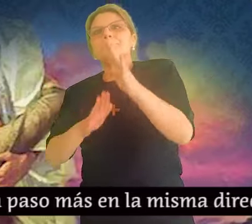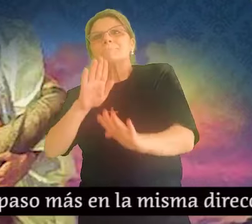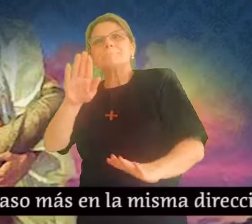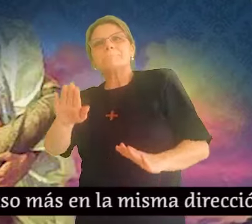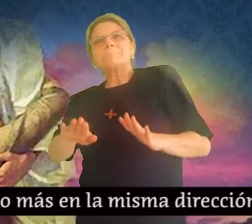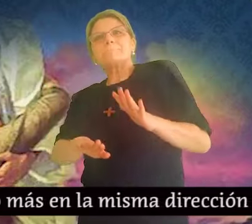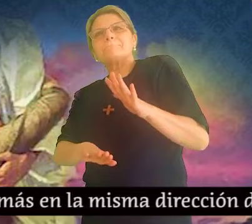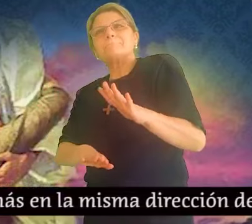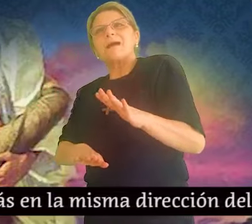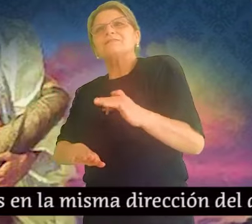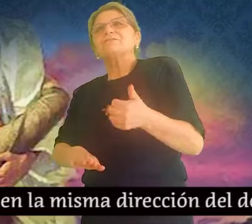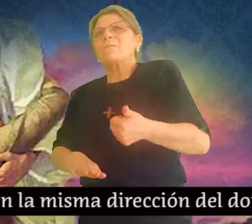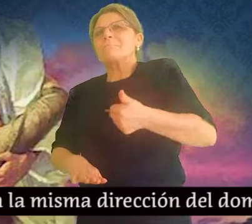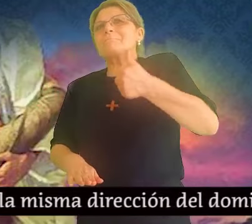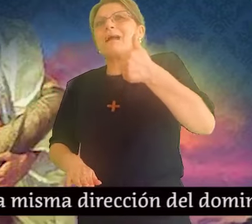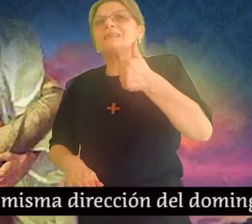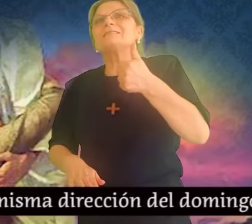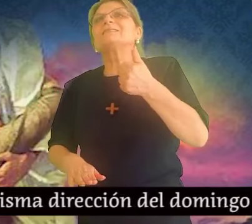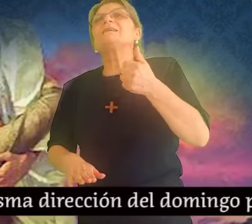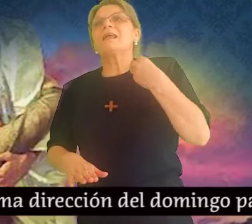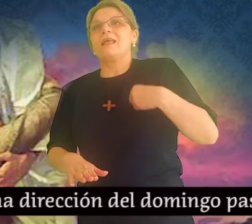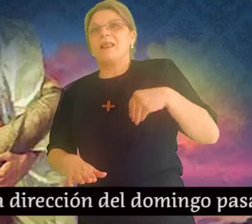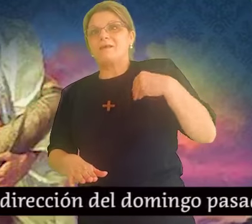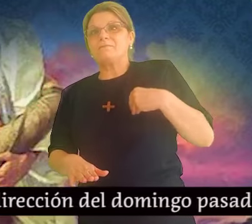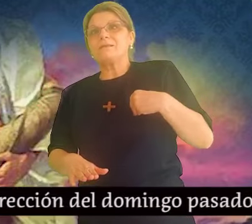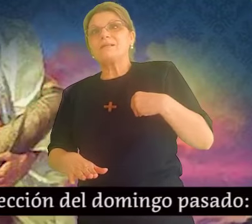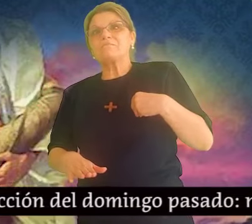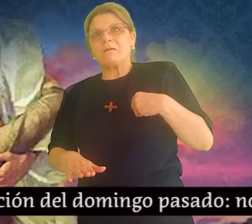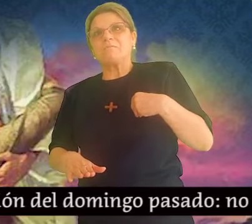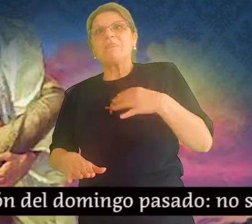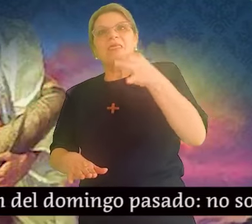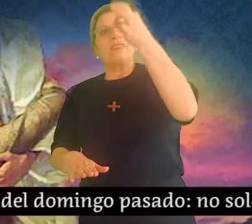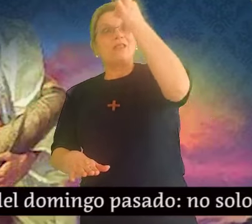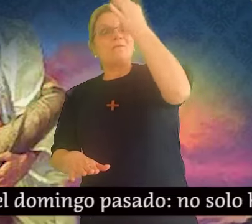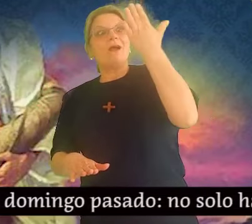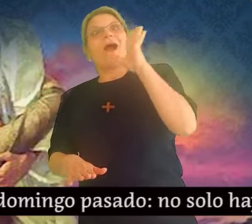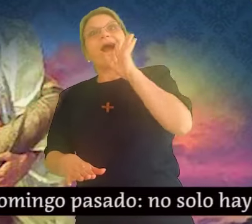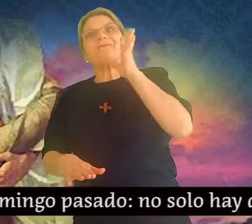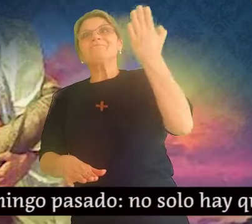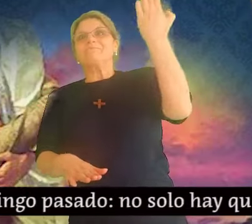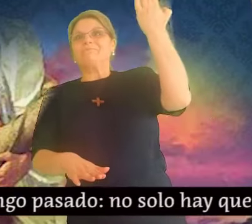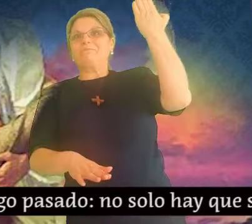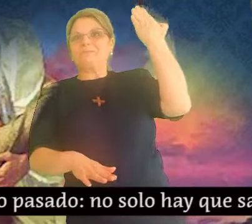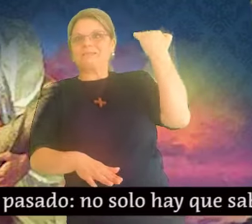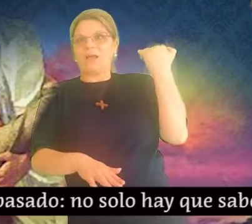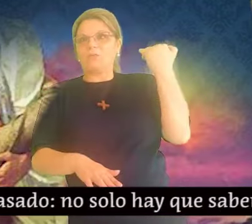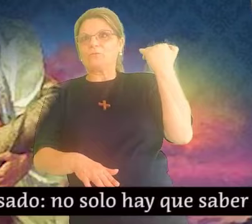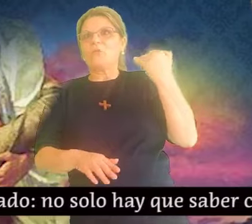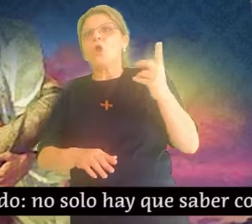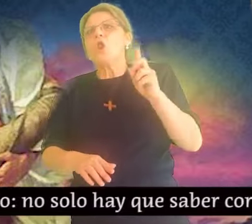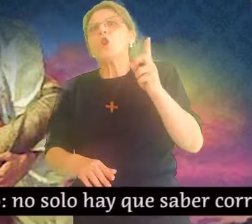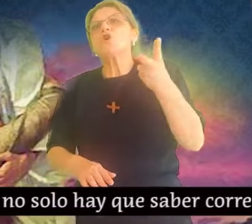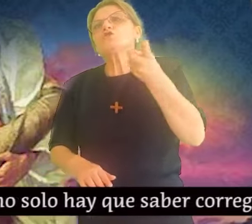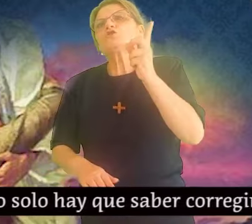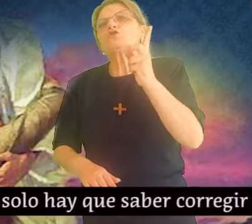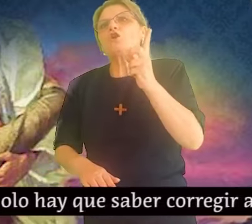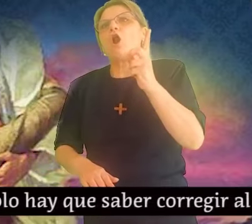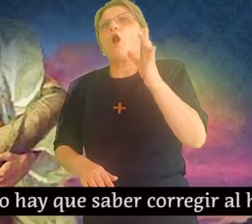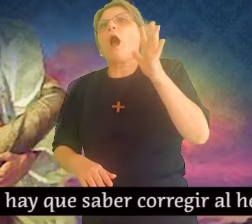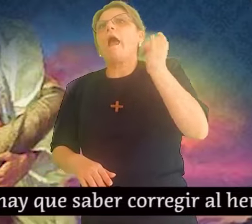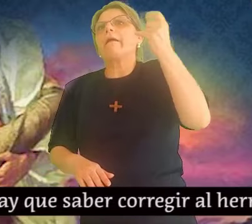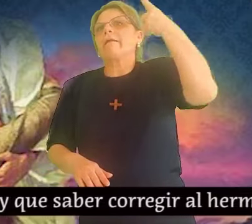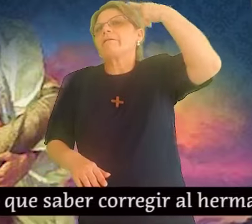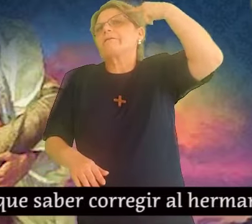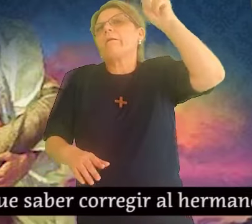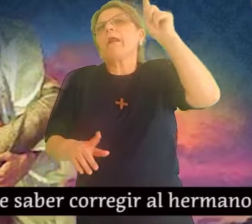cción del domingo pasado. No sólo hay que saber corregir al hermano que falla, también deb